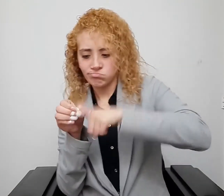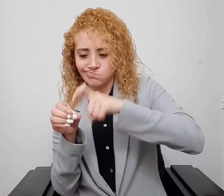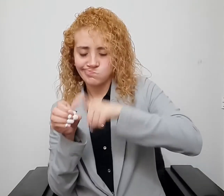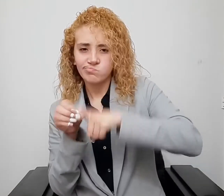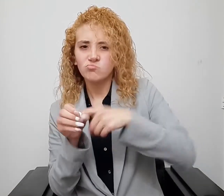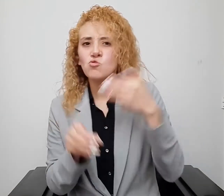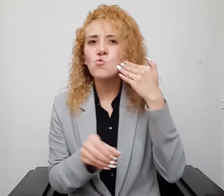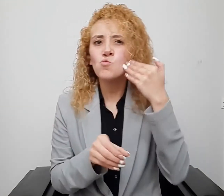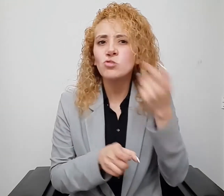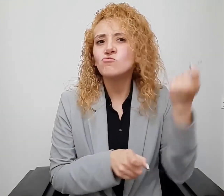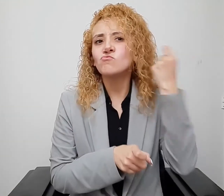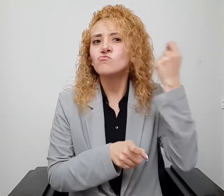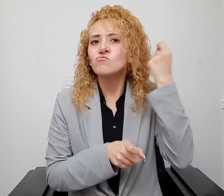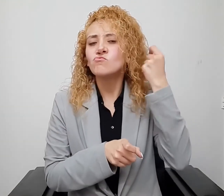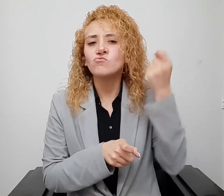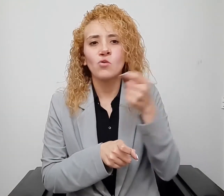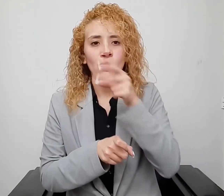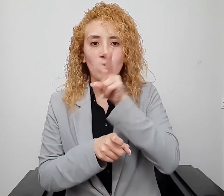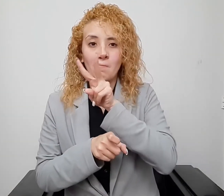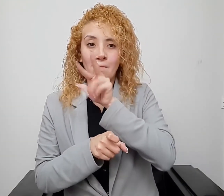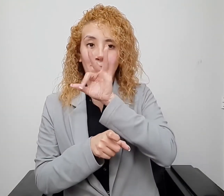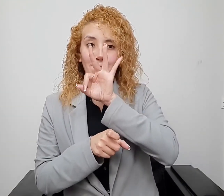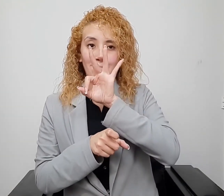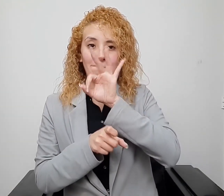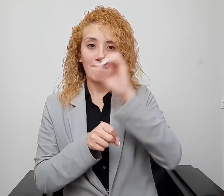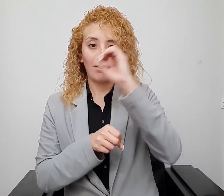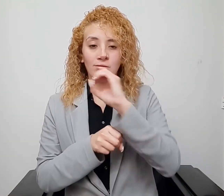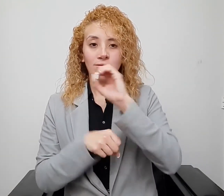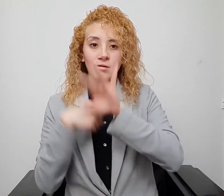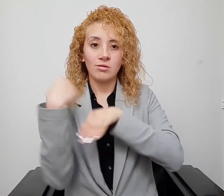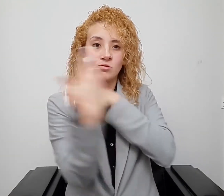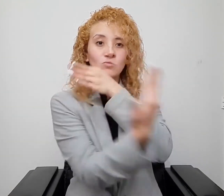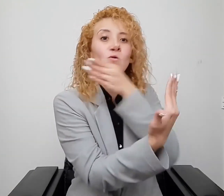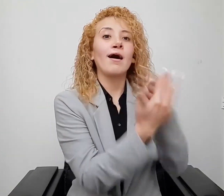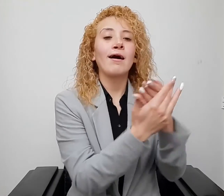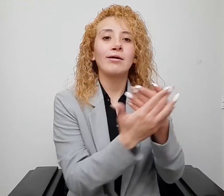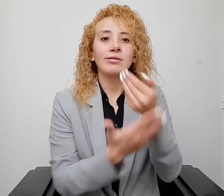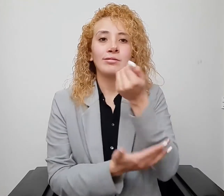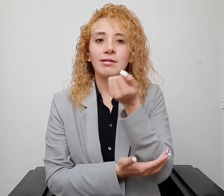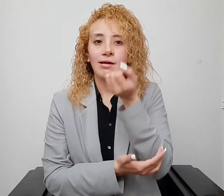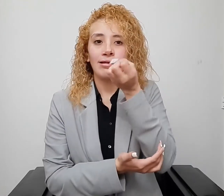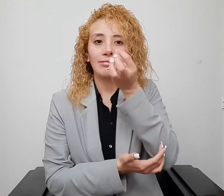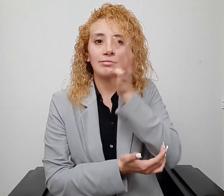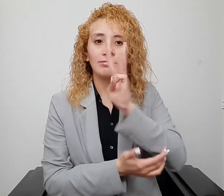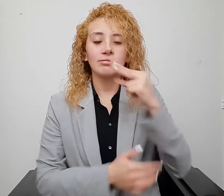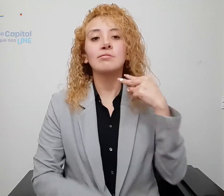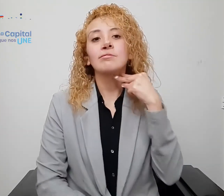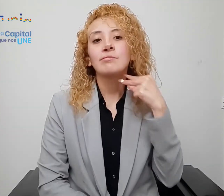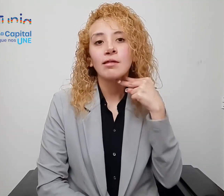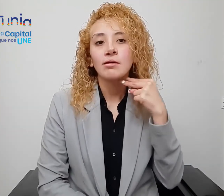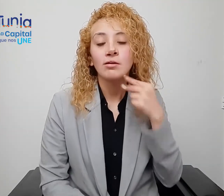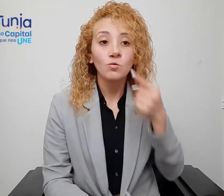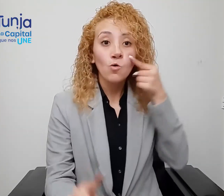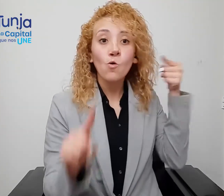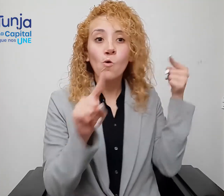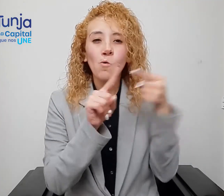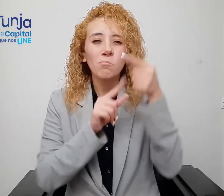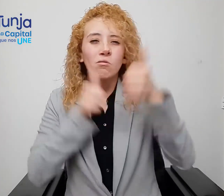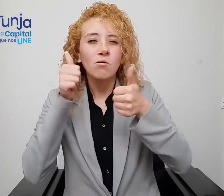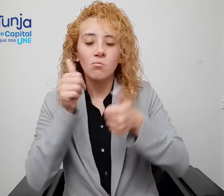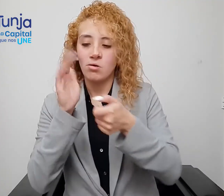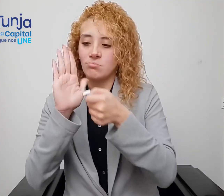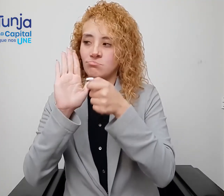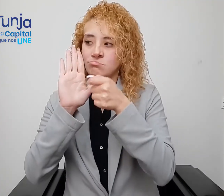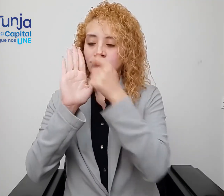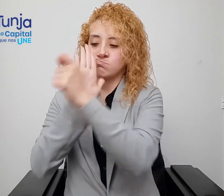La fecha de citación se abrió el pasado 23 de octubre y su fecha límite será el 13 de noviembre, con el fin de